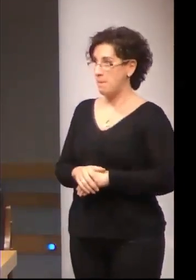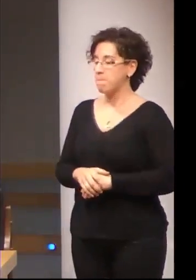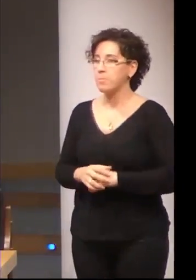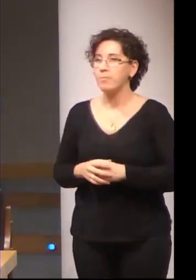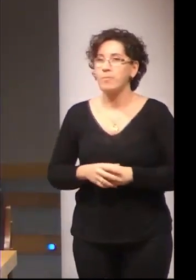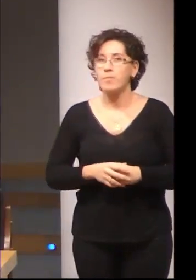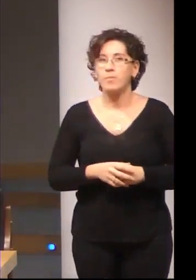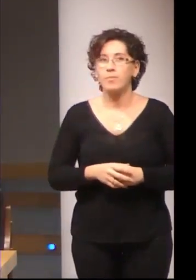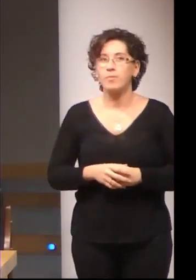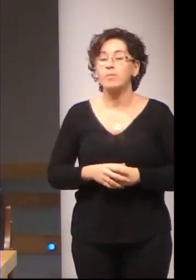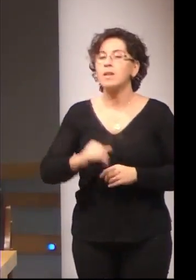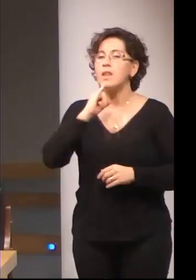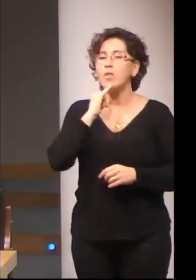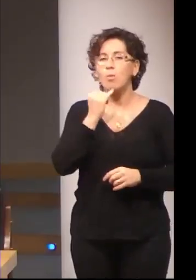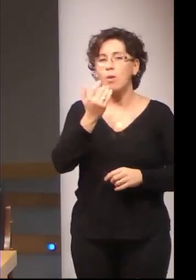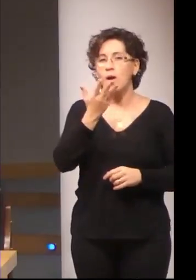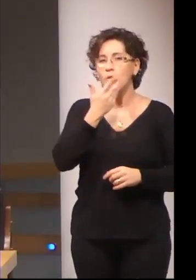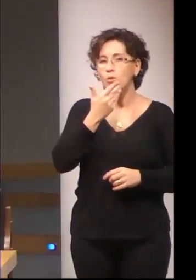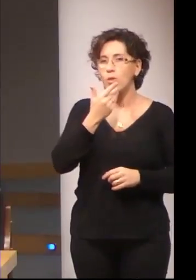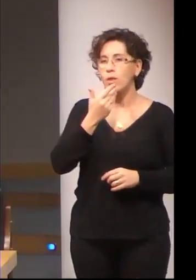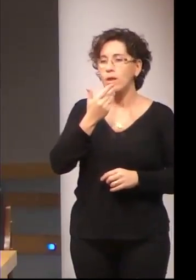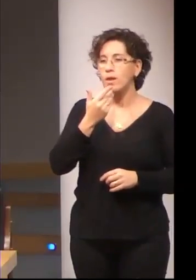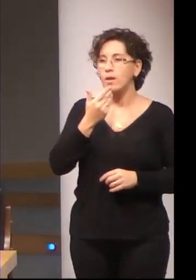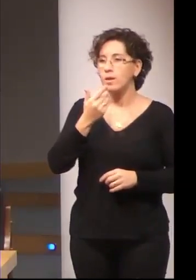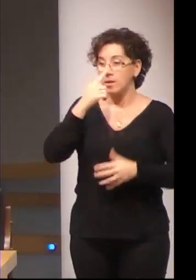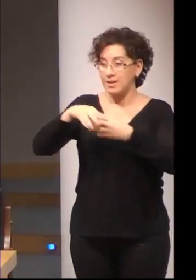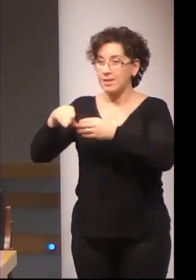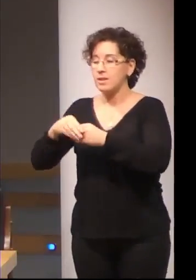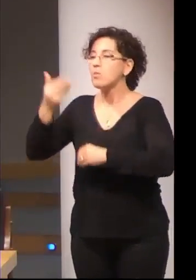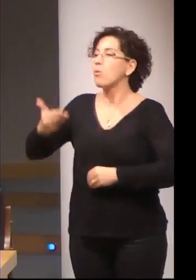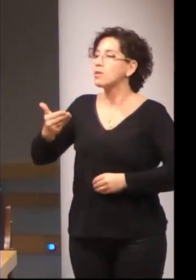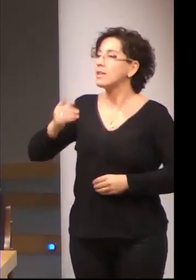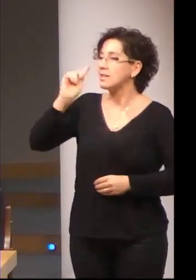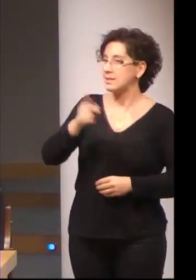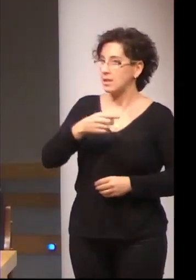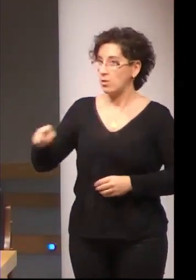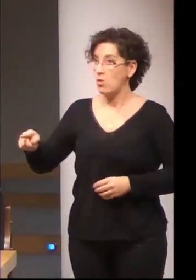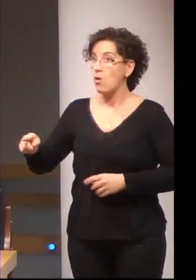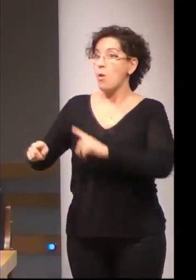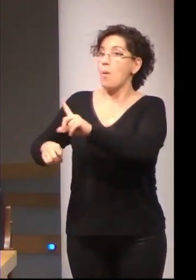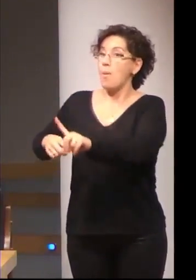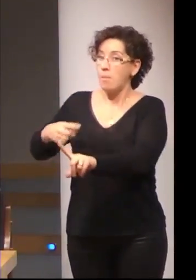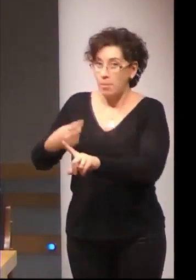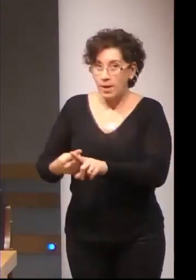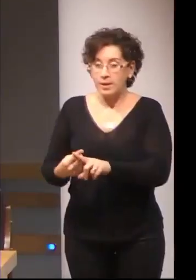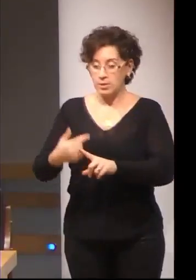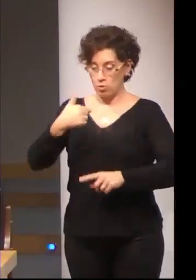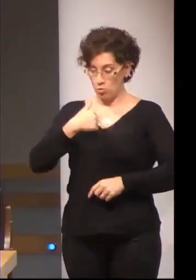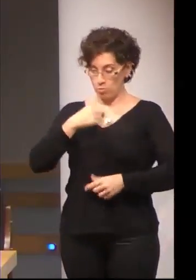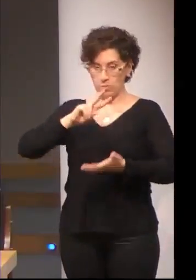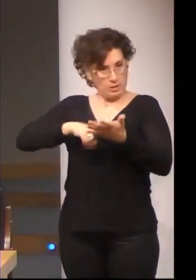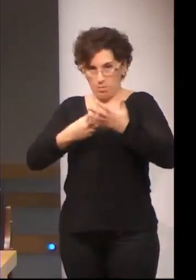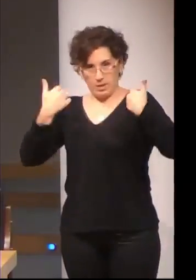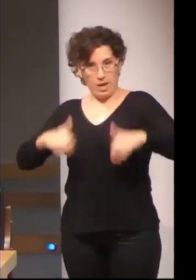conocimiento de idiomas y, por último, si estamos dispuestos como intérpretes a trabajar no solamente a nivel local,